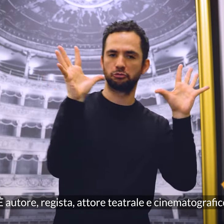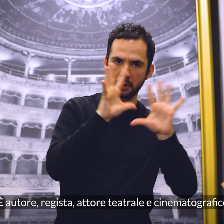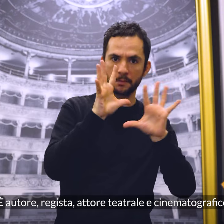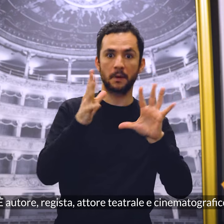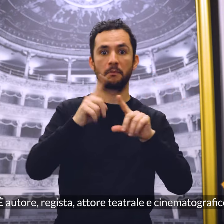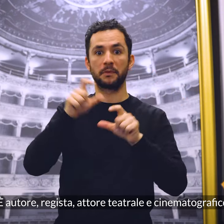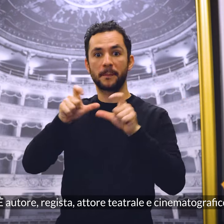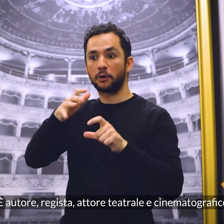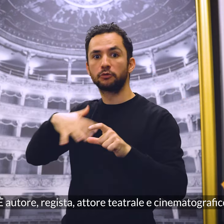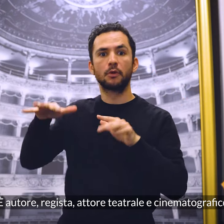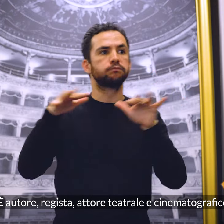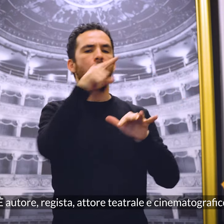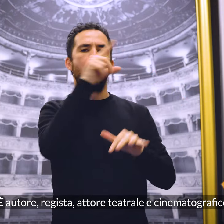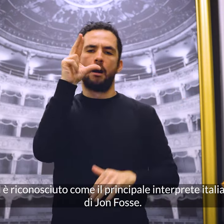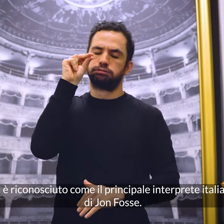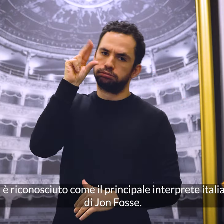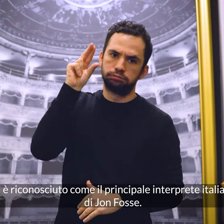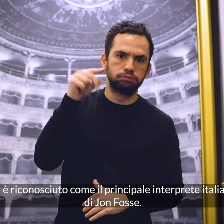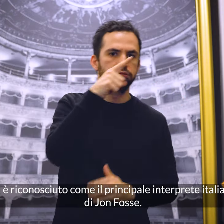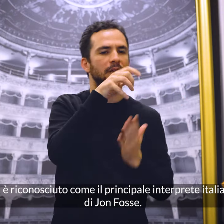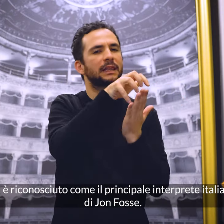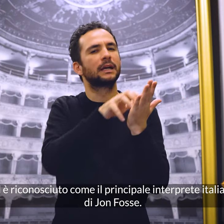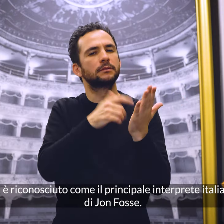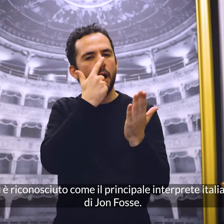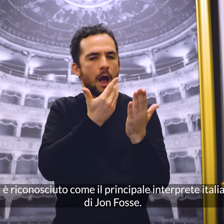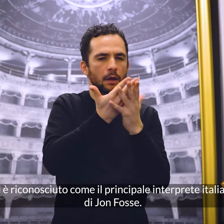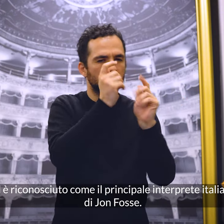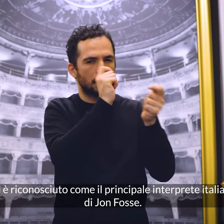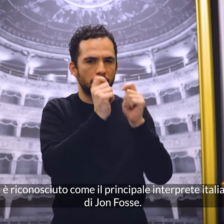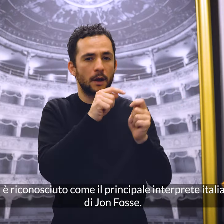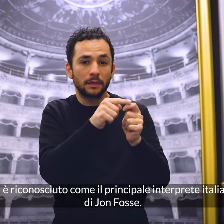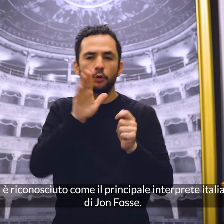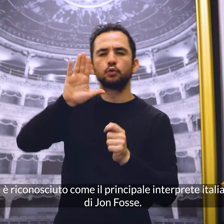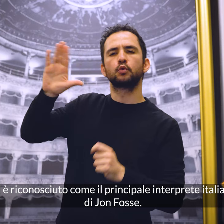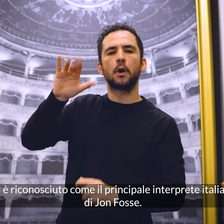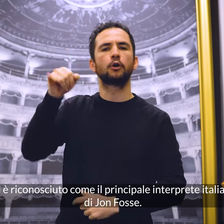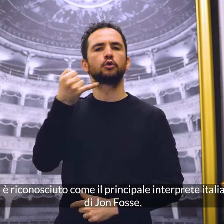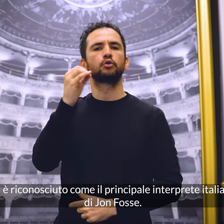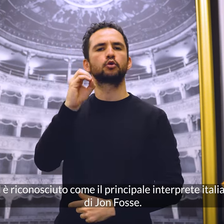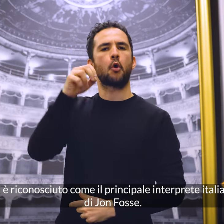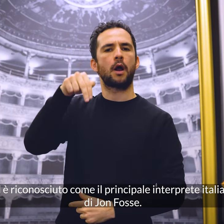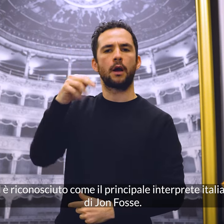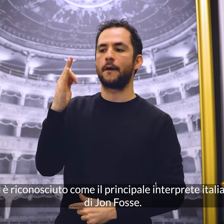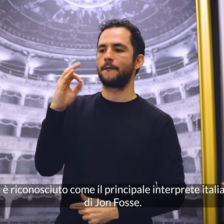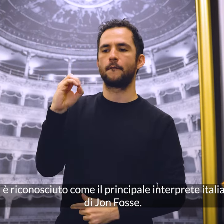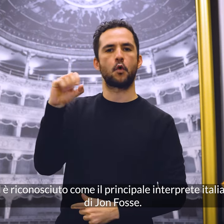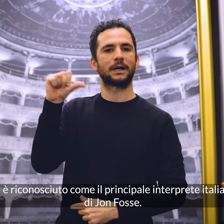teatrale e cinematografico ed è riconosciuto come il principale interprete italiano di Jon Fosse.